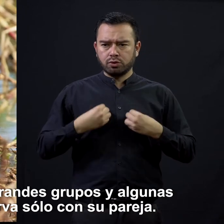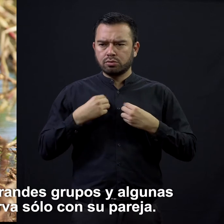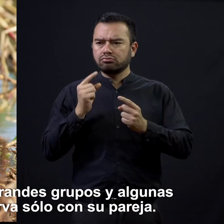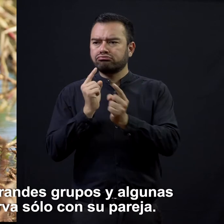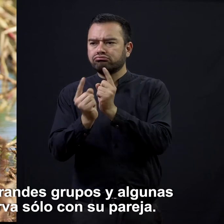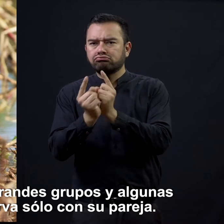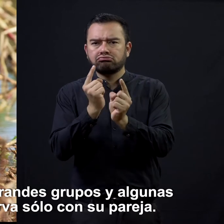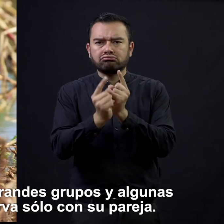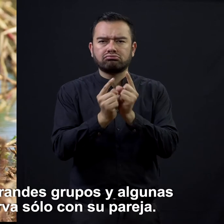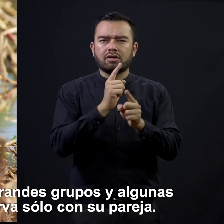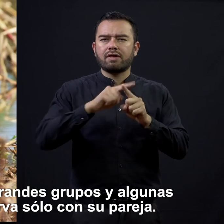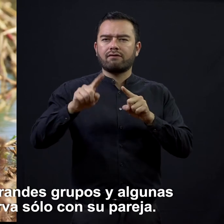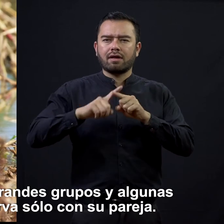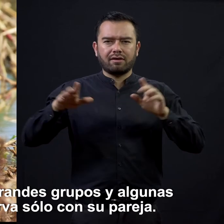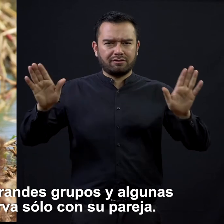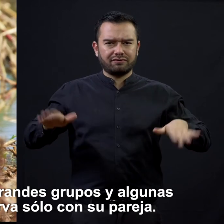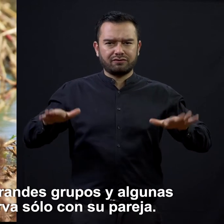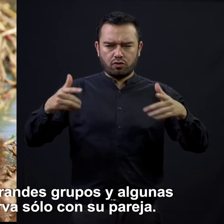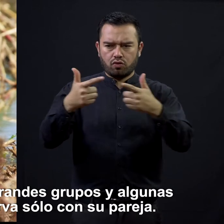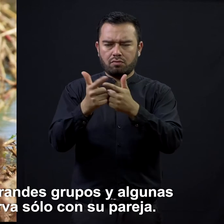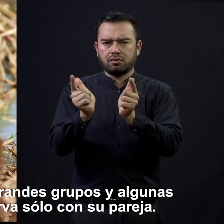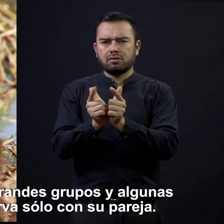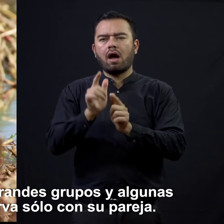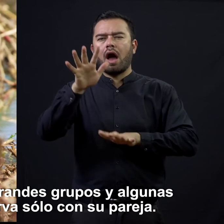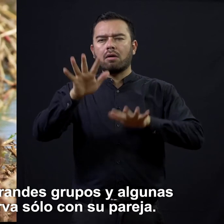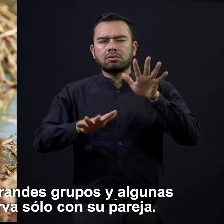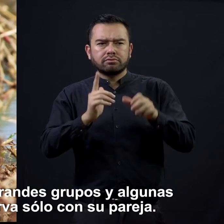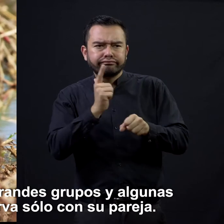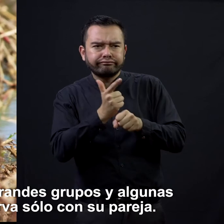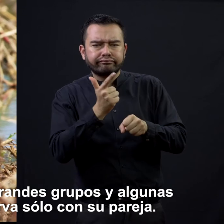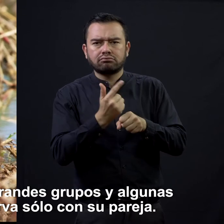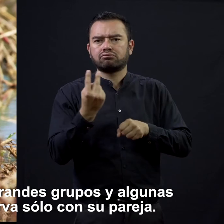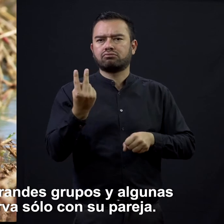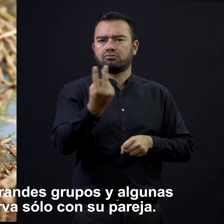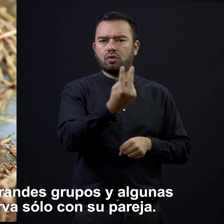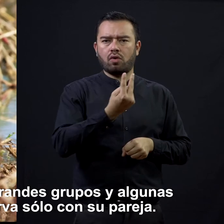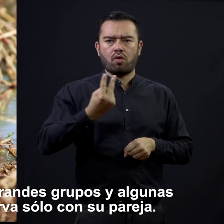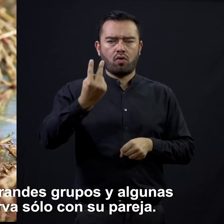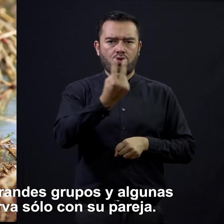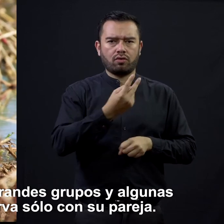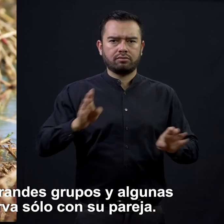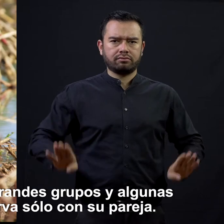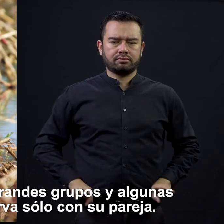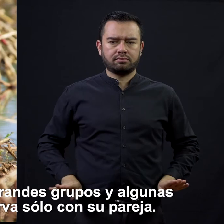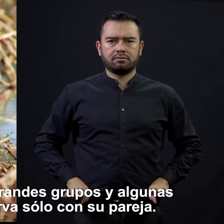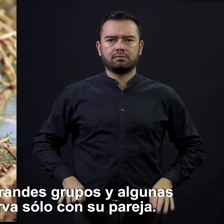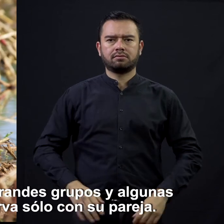Vive y convive en grandes grupos y algunas veces se le observa solo con su pareja.